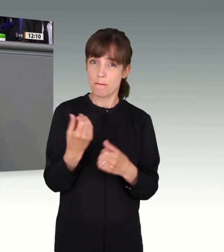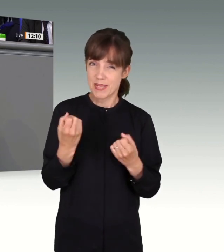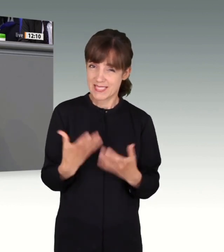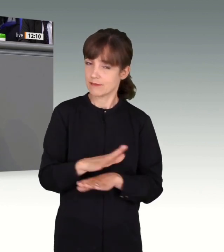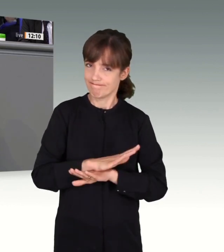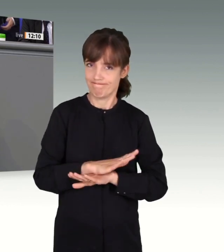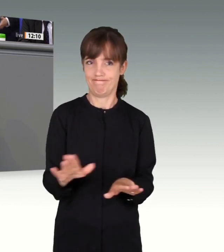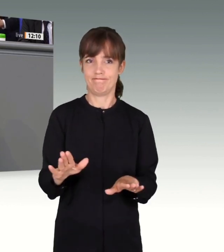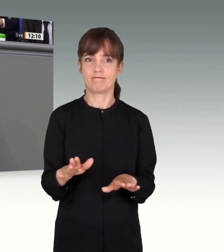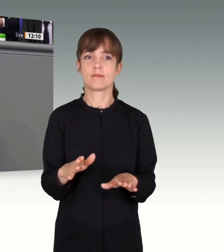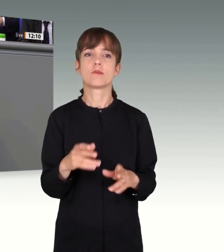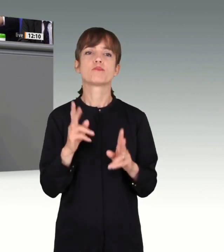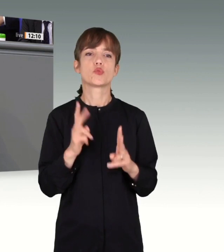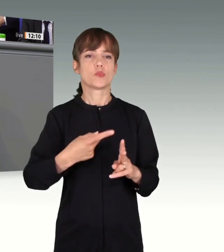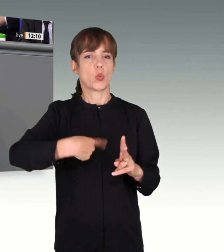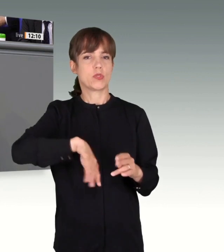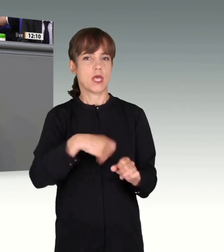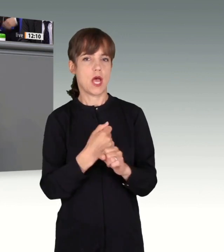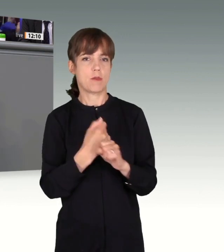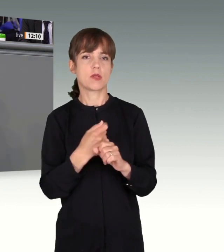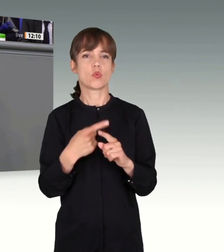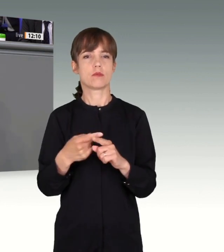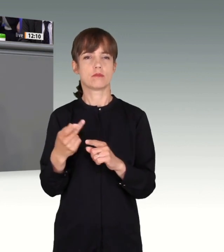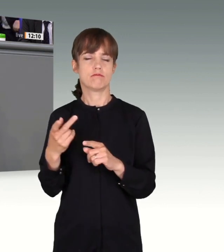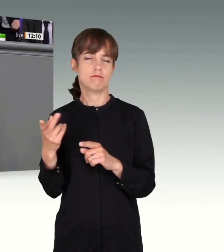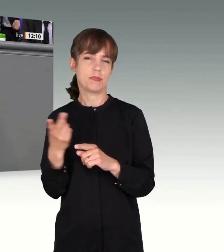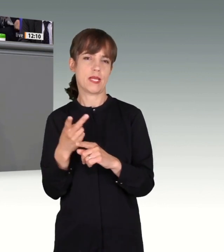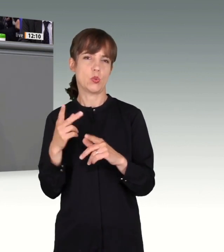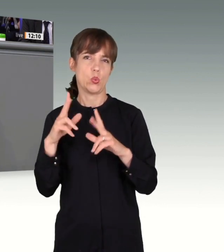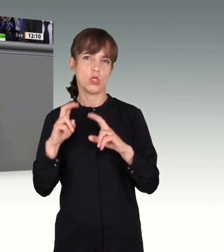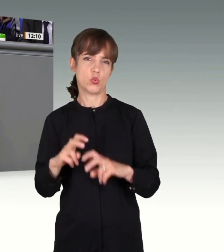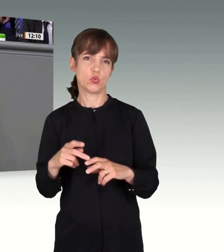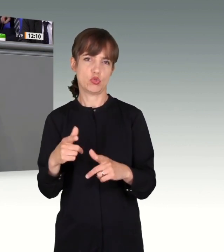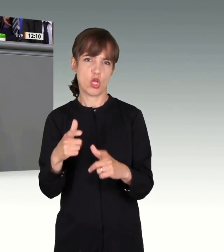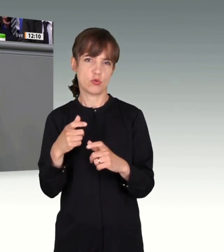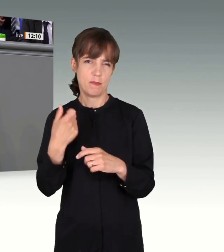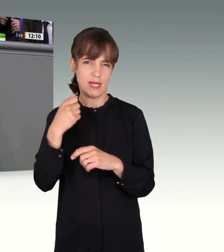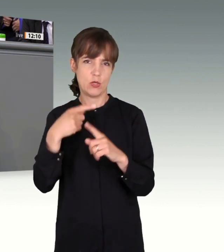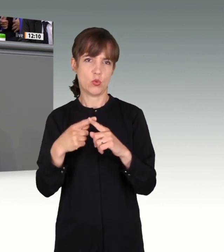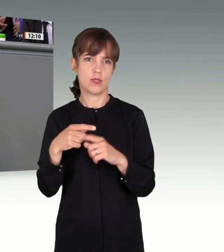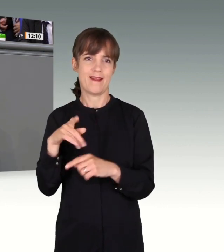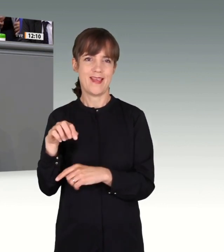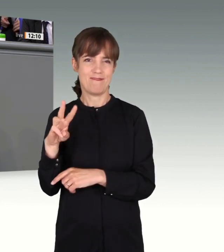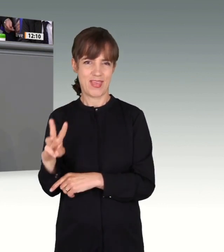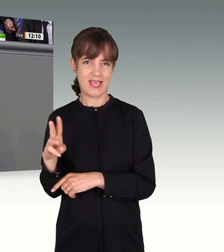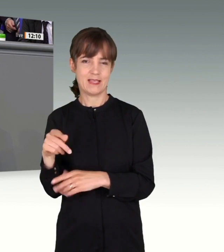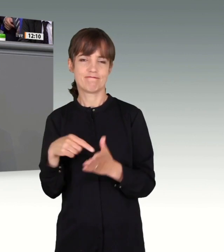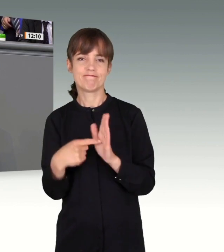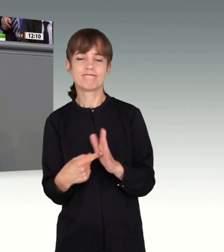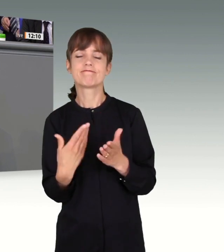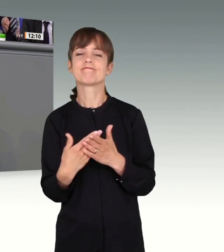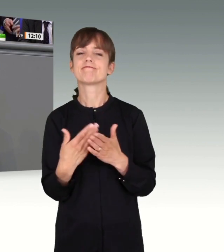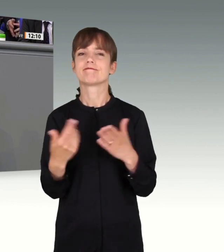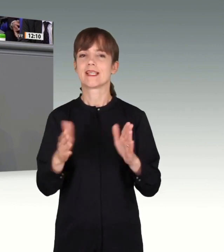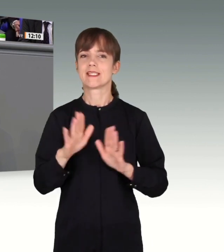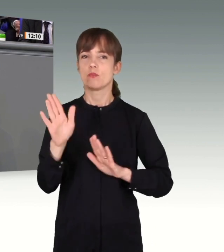Abschließend, meine Damen und Herren, ich mich bedanken. Alle Fraktionen im Ausschuss haben mit Engagement den vom Plenum einstimmig gefassten Untersuchungsauftrag bearbeitet.